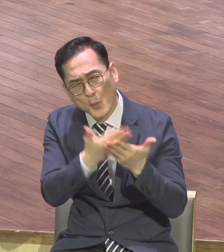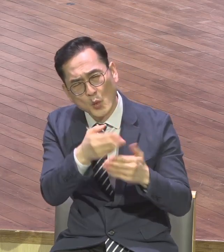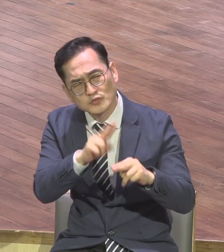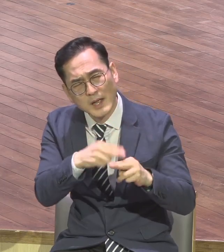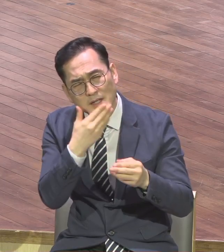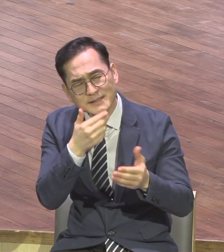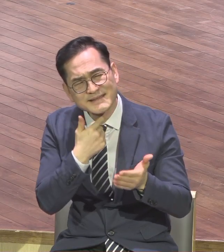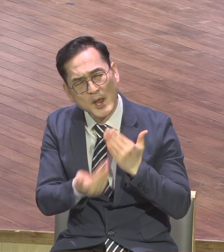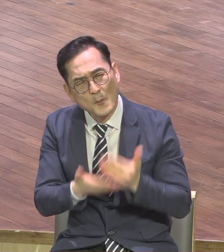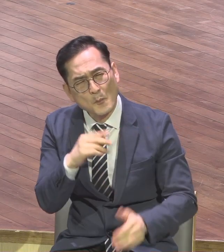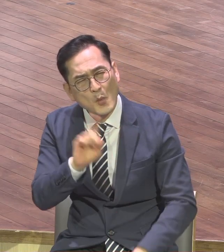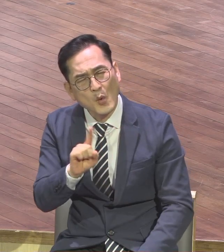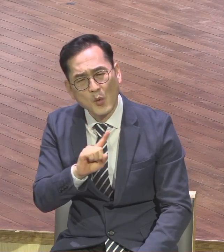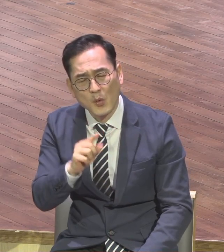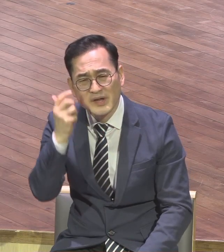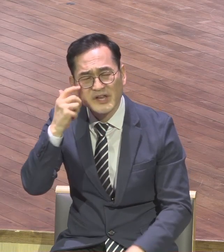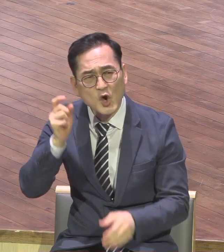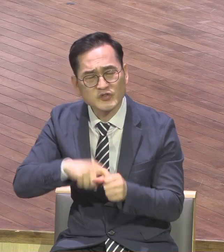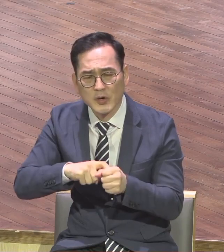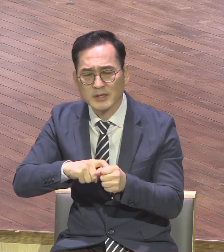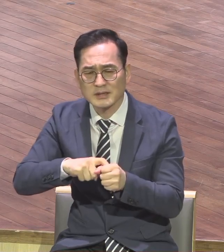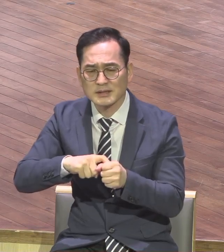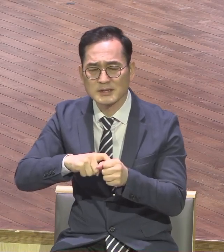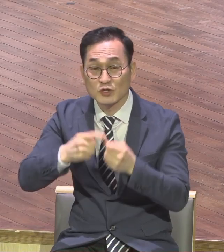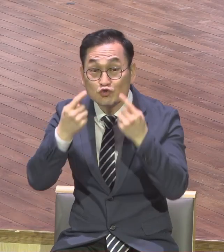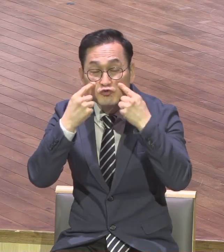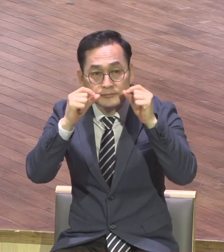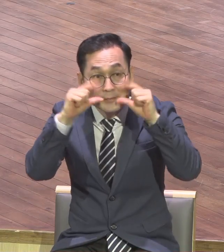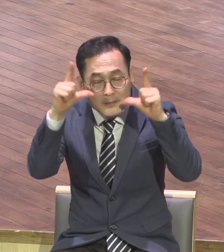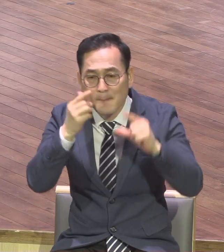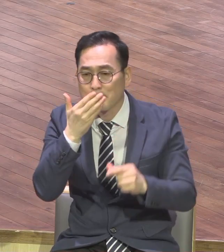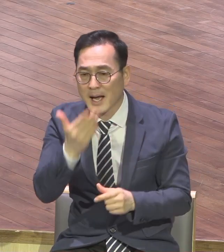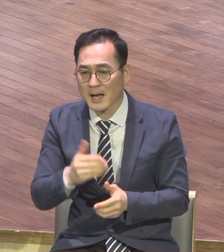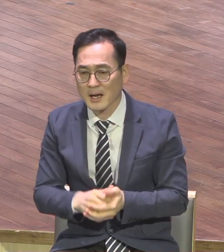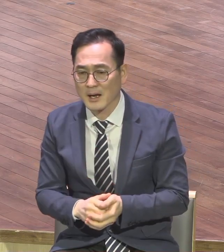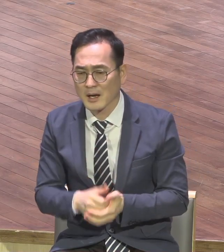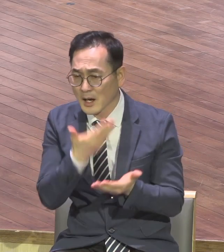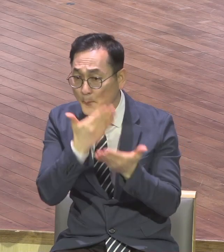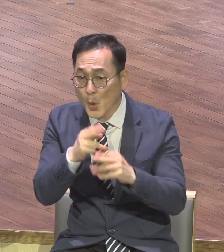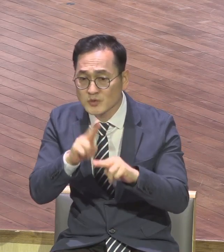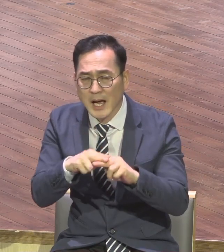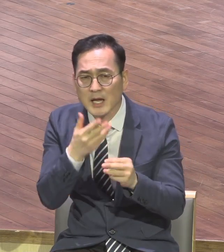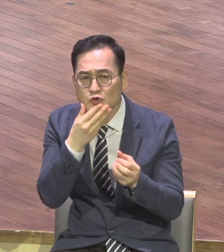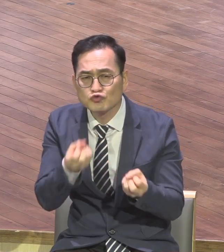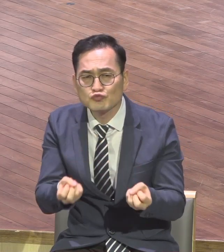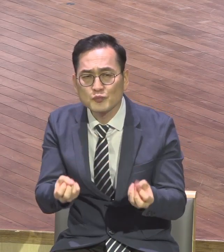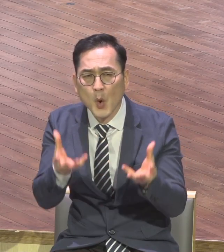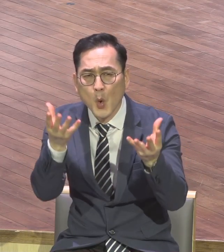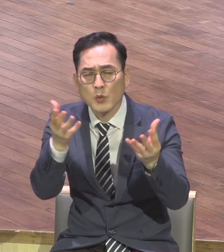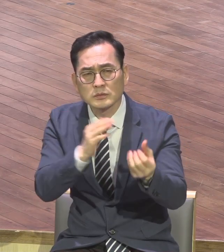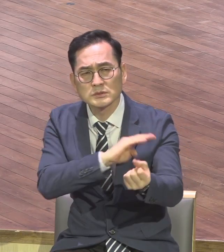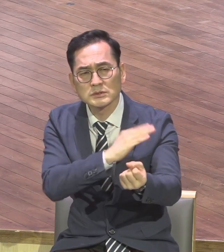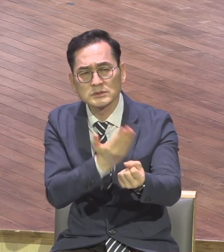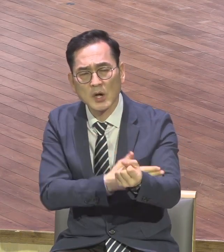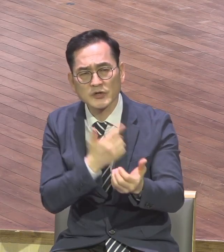영적인 사람만 이해할 수 있고 들을 수 있는 거예요 보호자의 축복 보호자의 근능을 체험해야만 뭐요